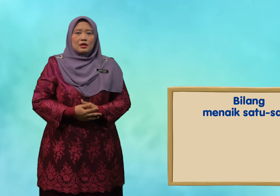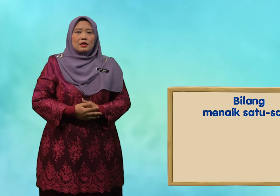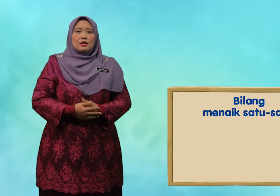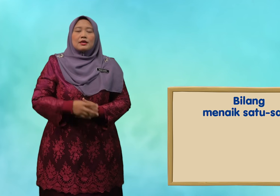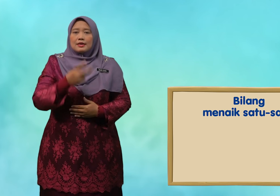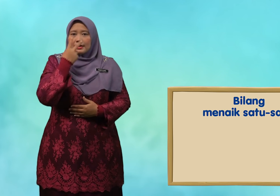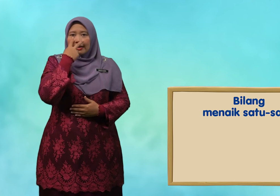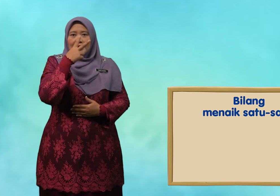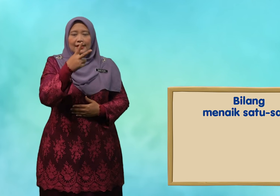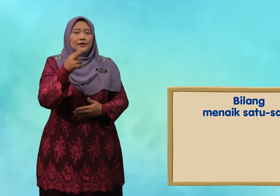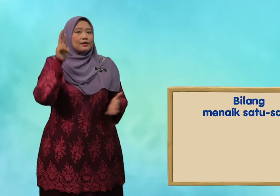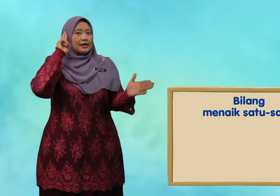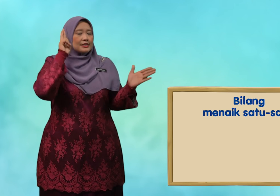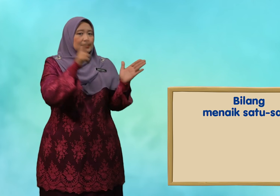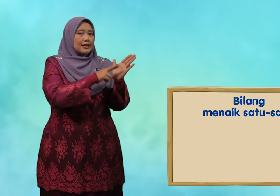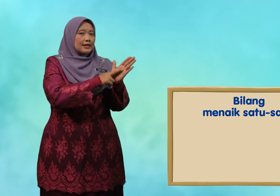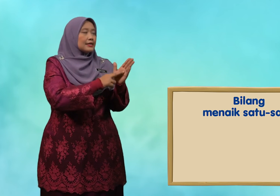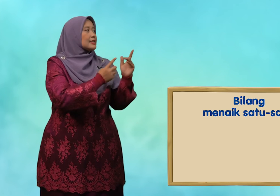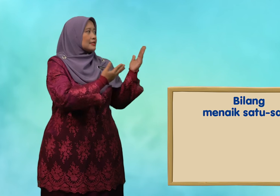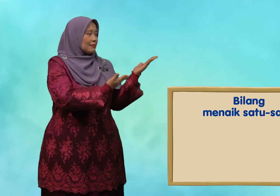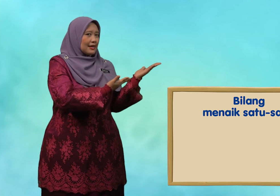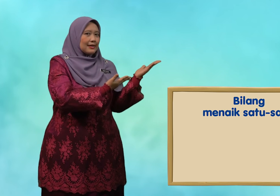lihat rajah di sebelah